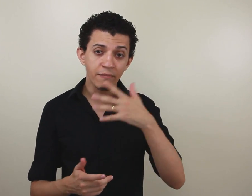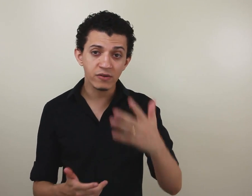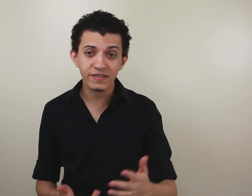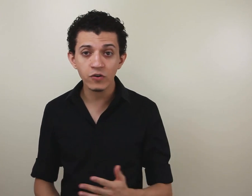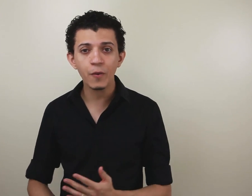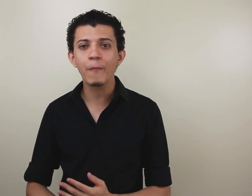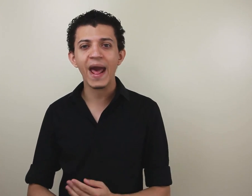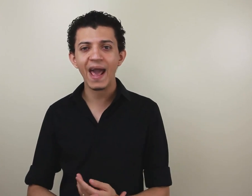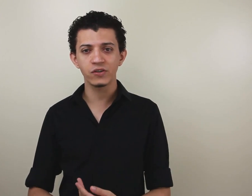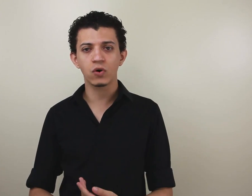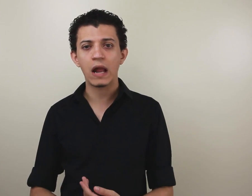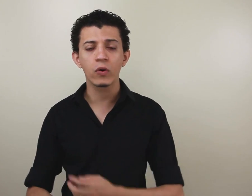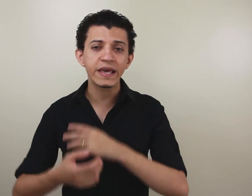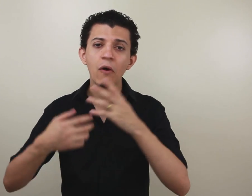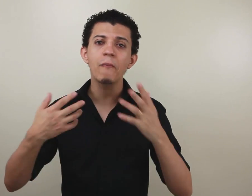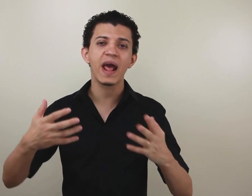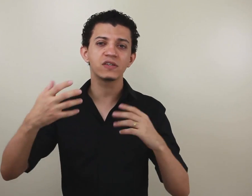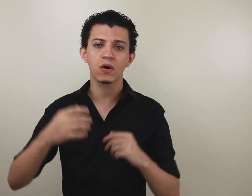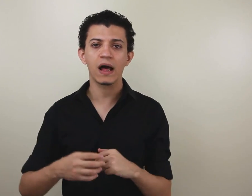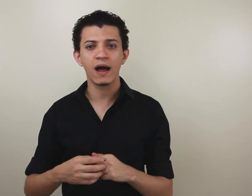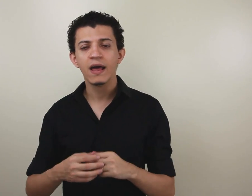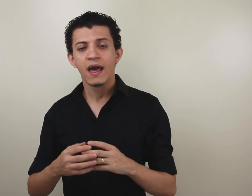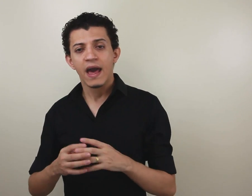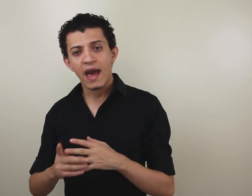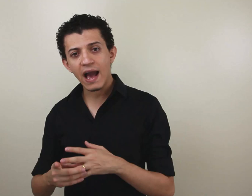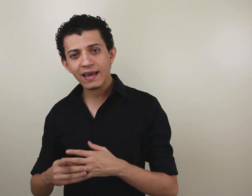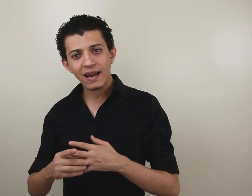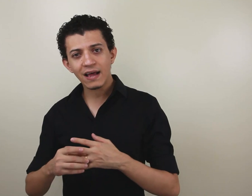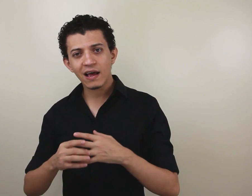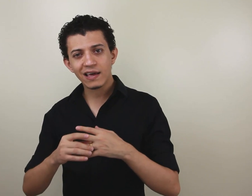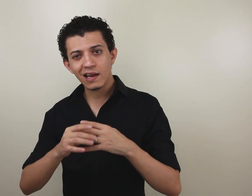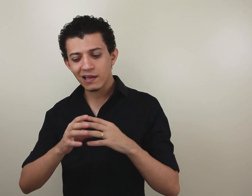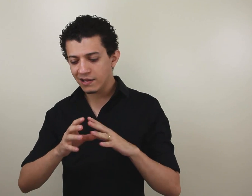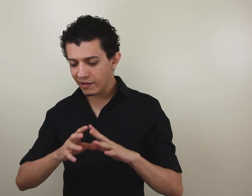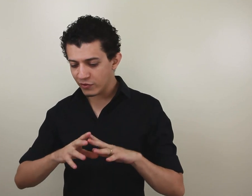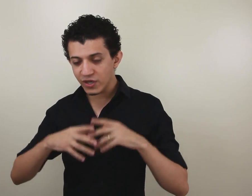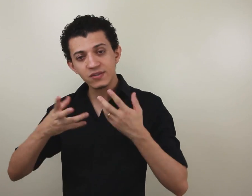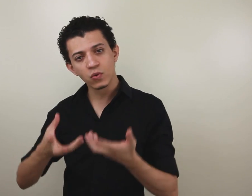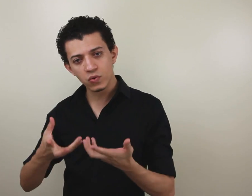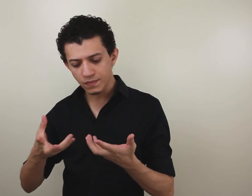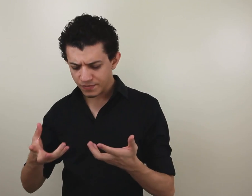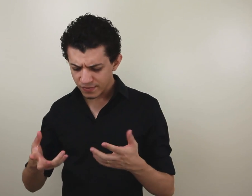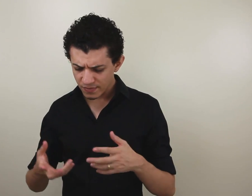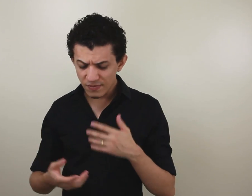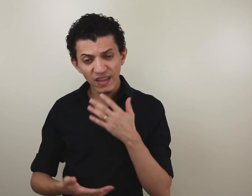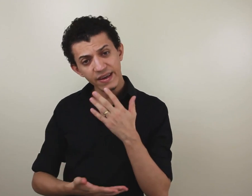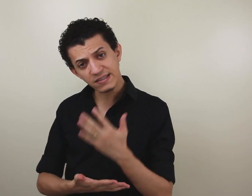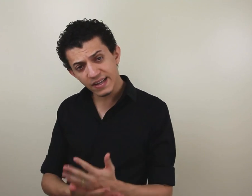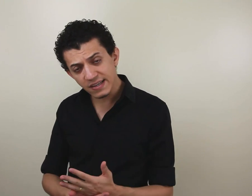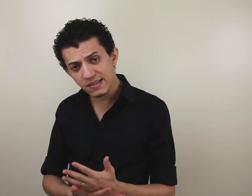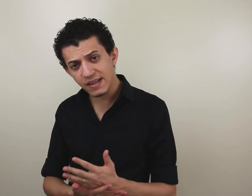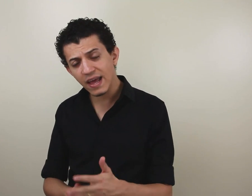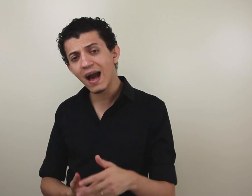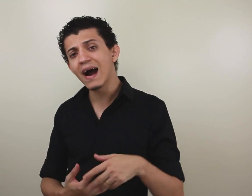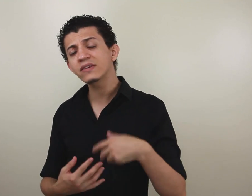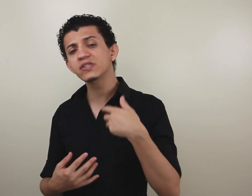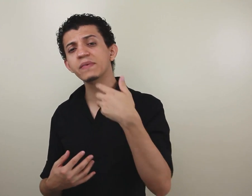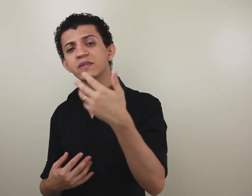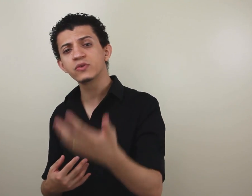também o sinal de pré-escolar. O que é o pré-escolar? É aquele nível de estudo que as crianças têm antes mesmo